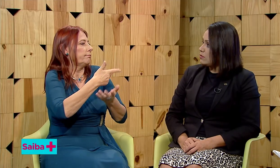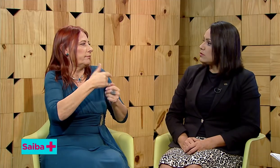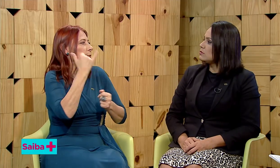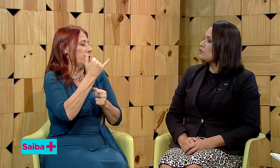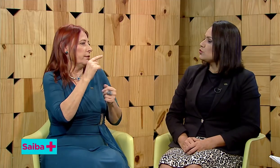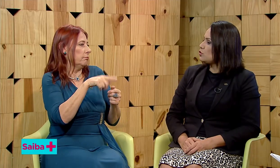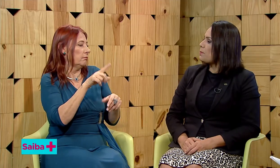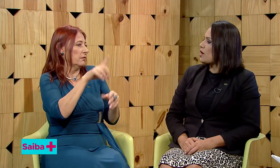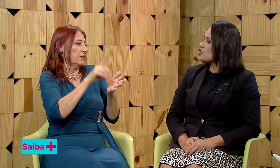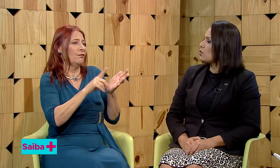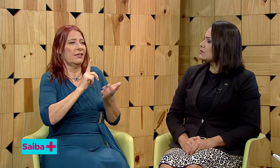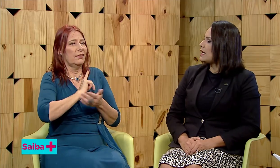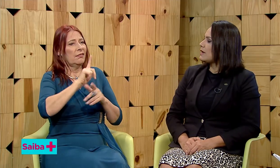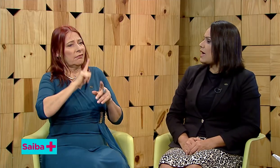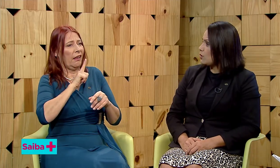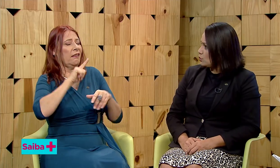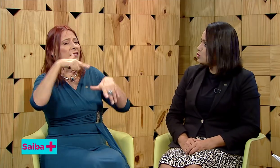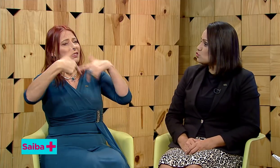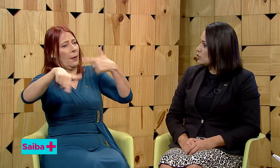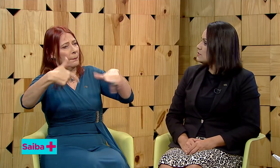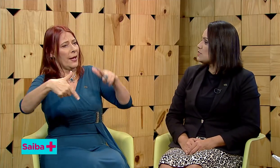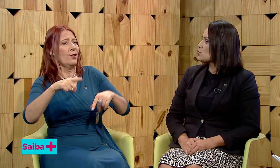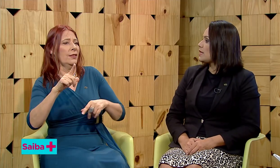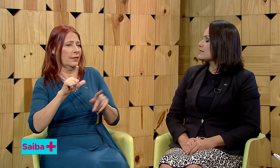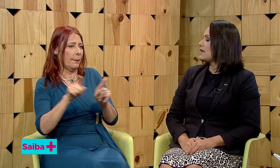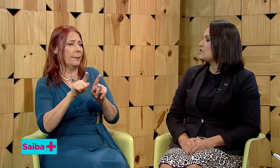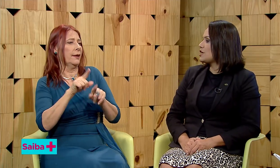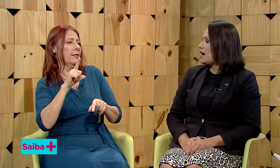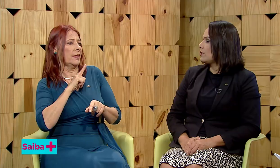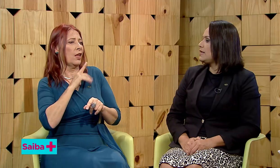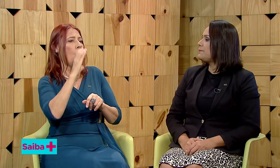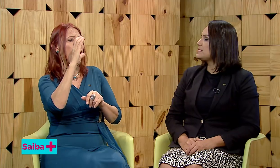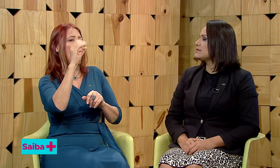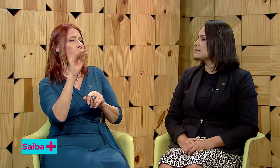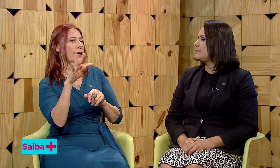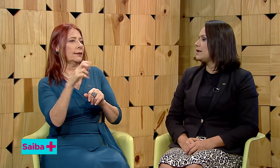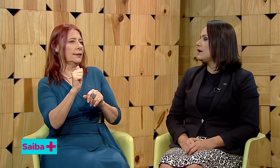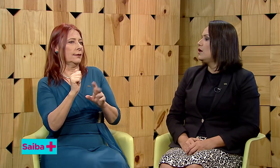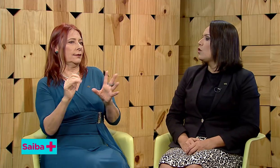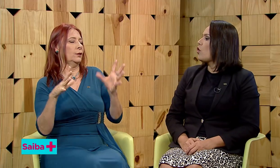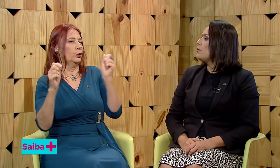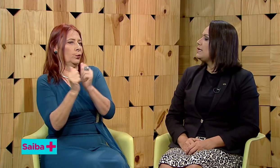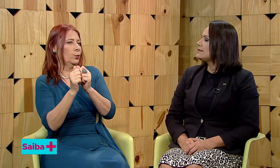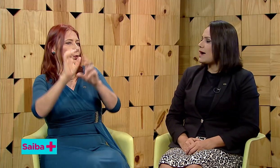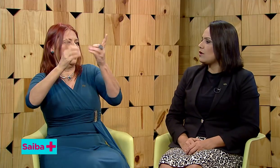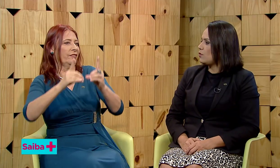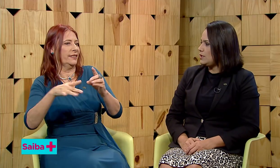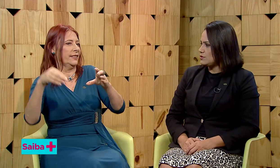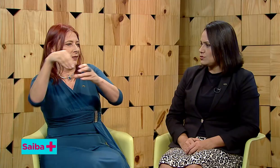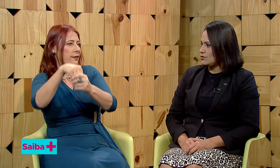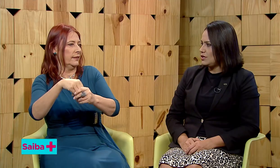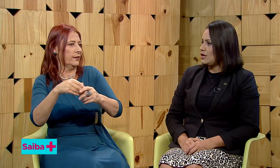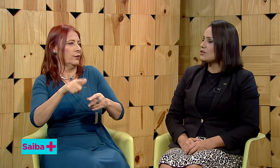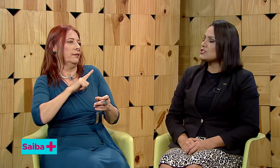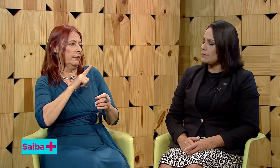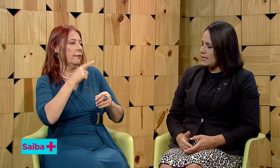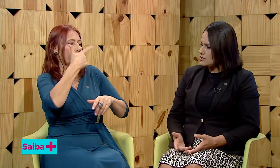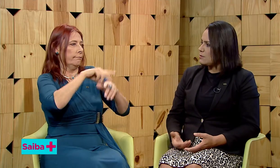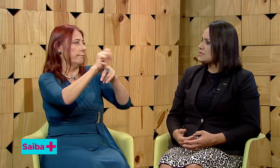no futuro pode encontrar alunos surdos em sua sala de aula. Ele precisa saber como lidar com isso. Nós também estamos